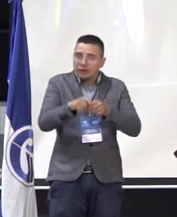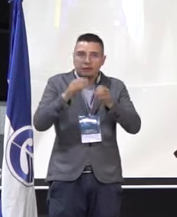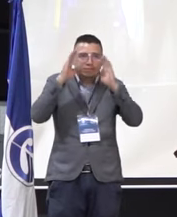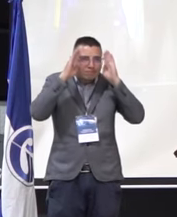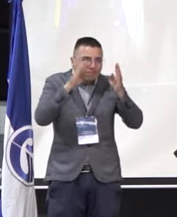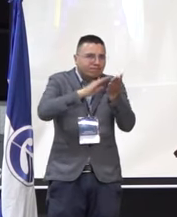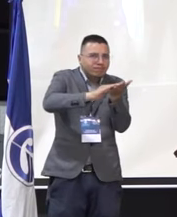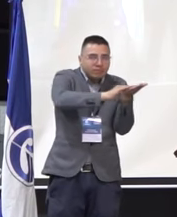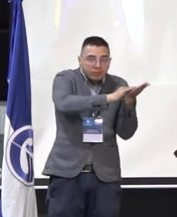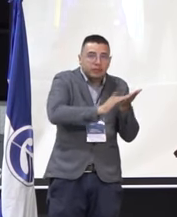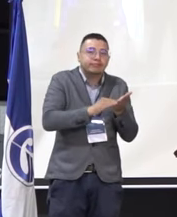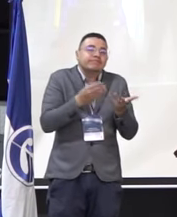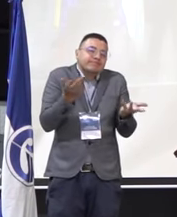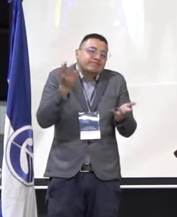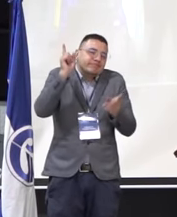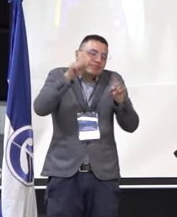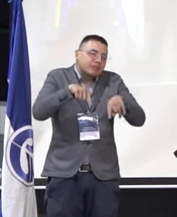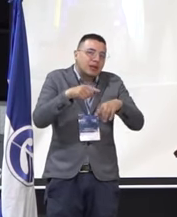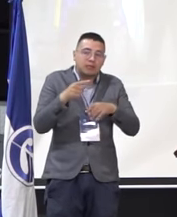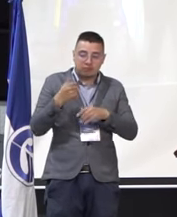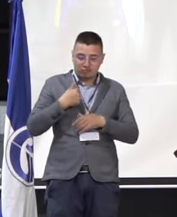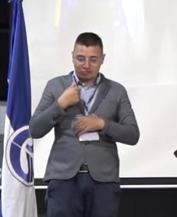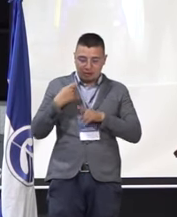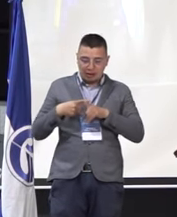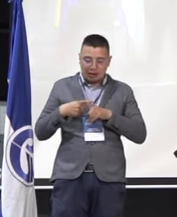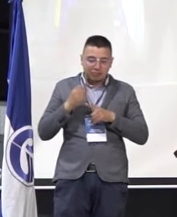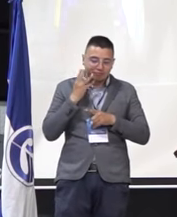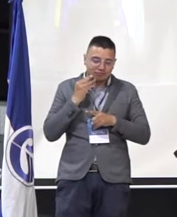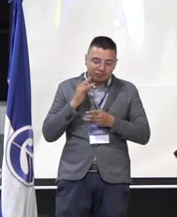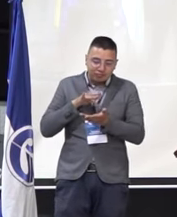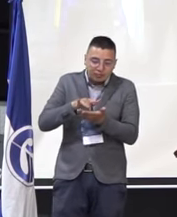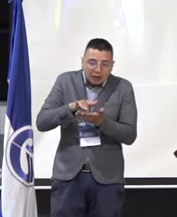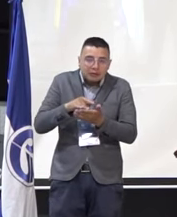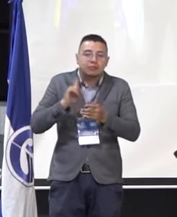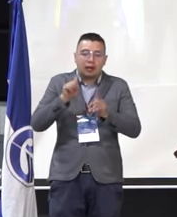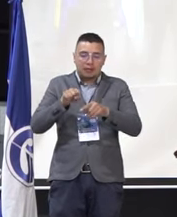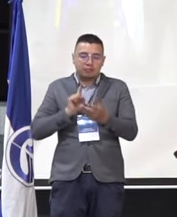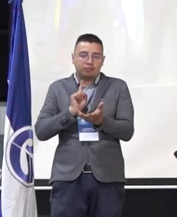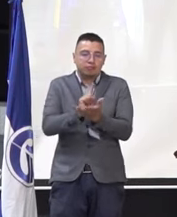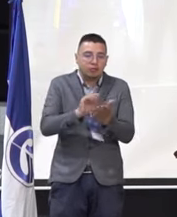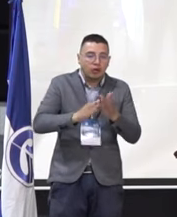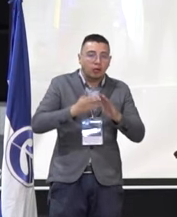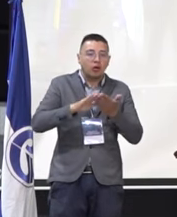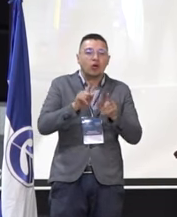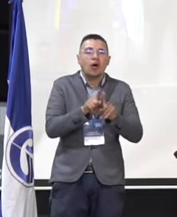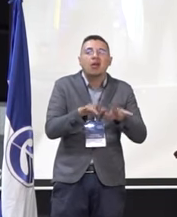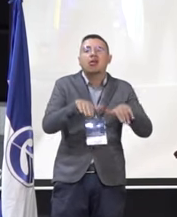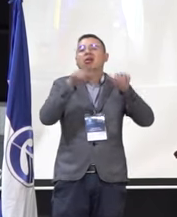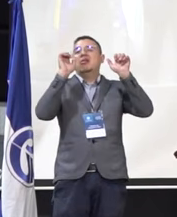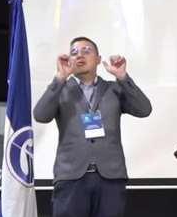y obviamente como egresados y también como actores de la comunidad no podemos ser ajenos.